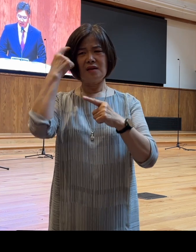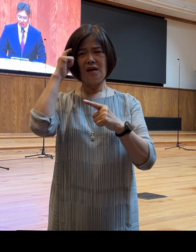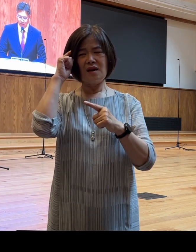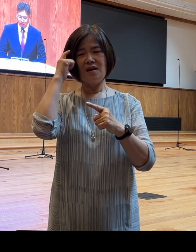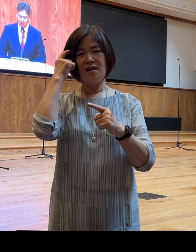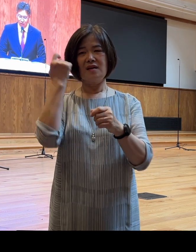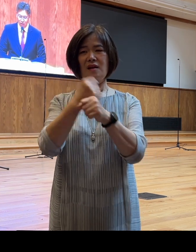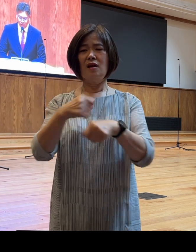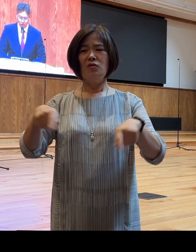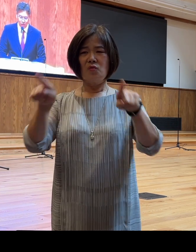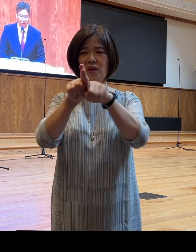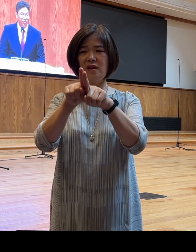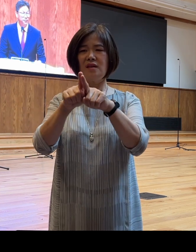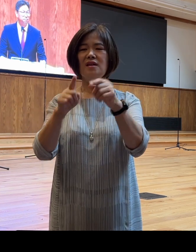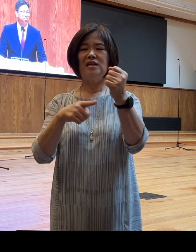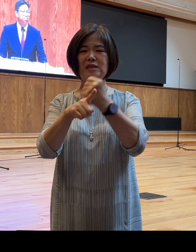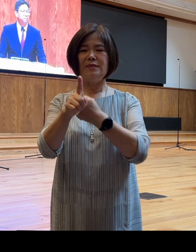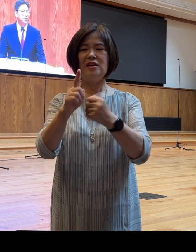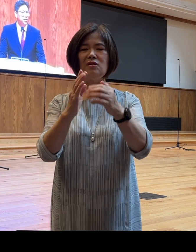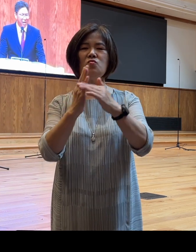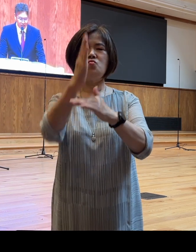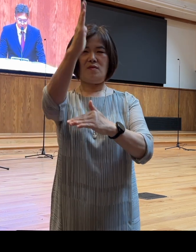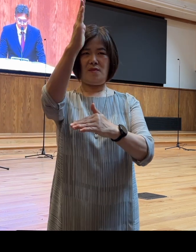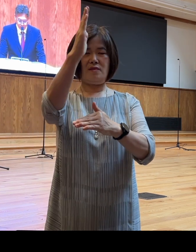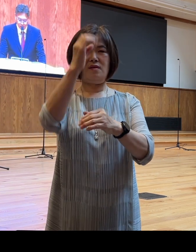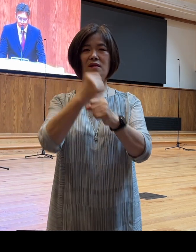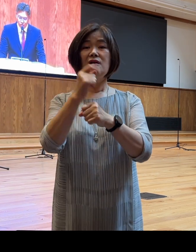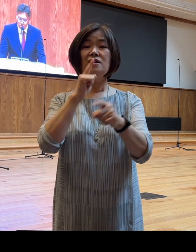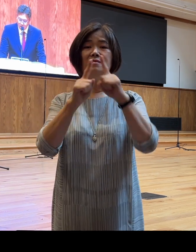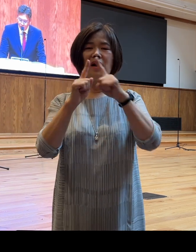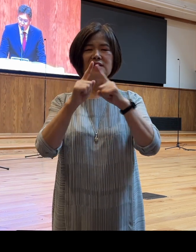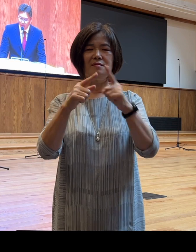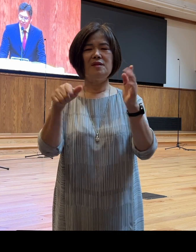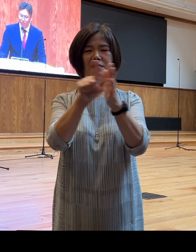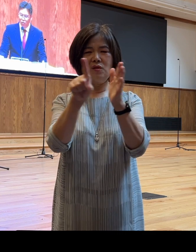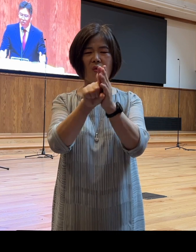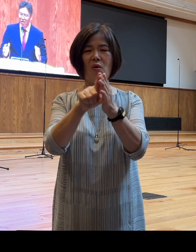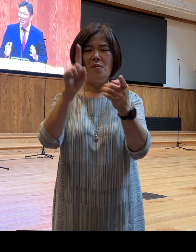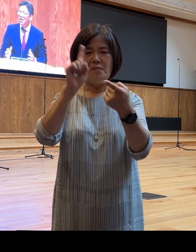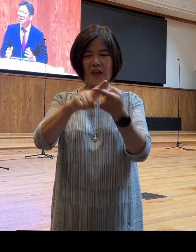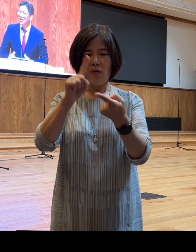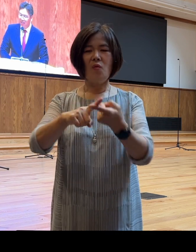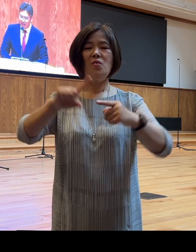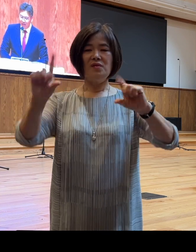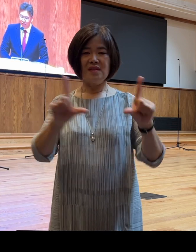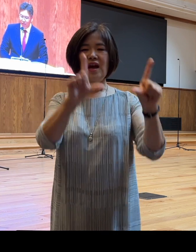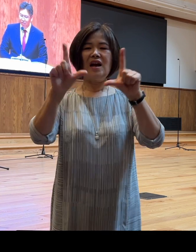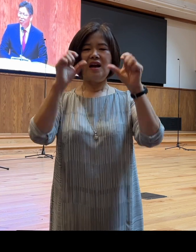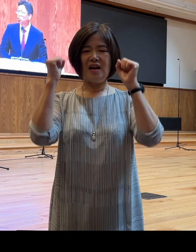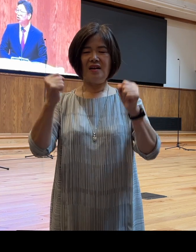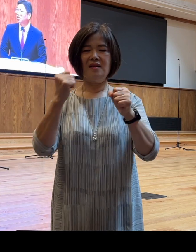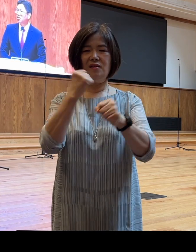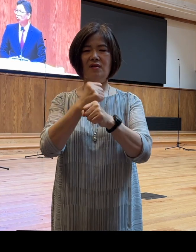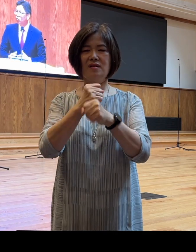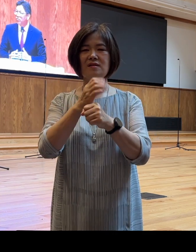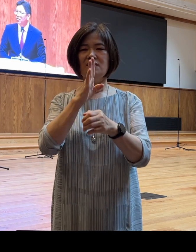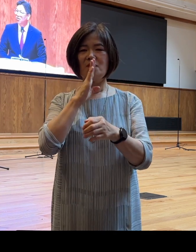의미를 넘어서 그 말씀을 신뢰하고 그 말씀대로 살아가겠다라는 의지적 동의가 동반되는 것이